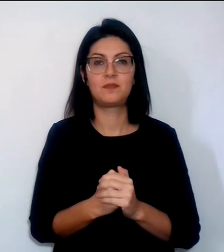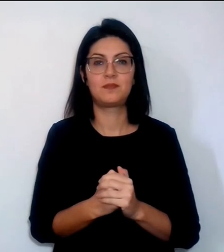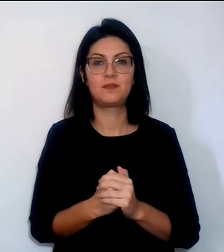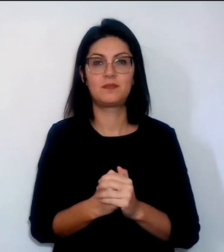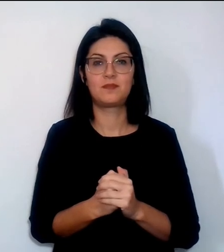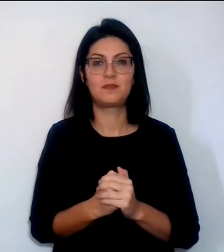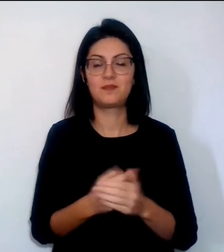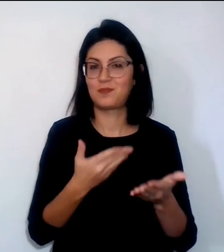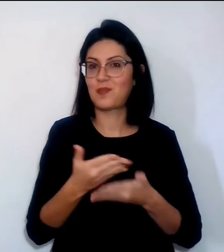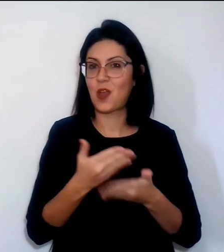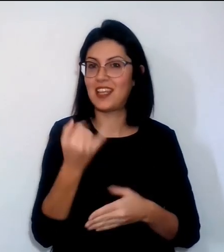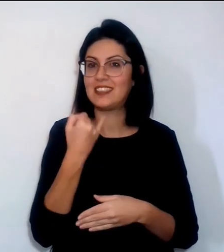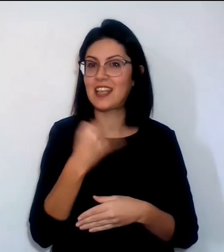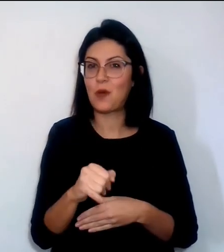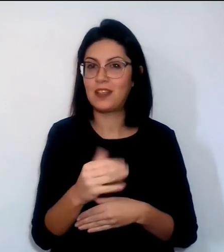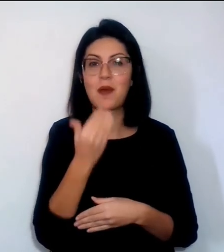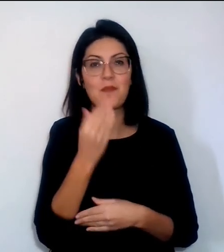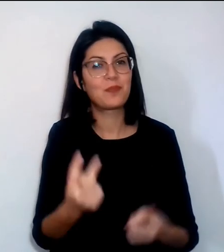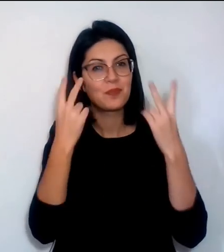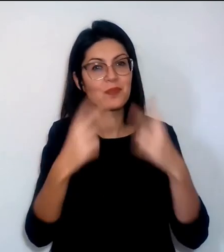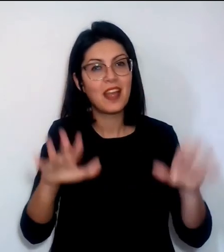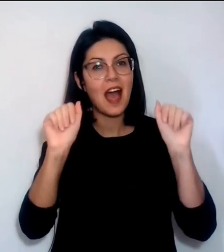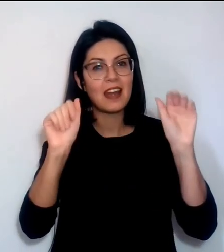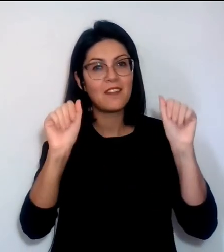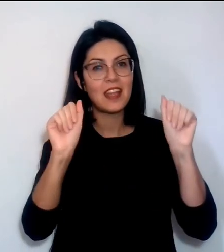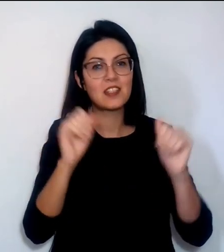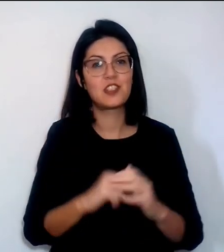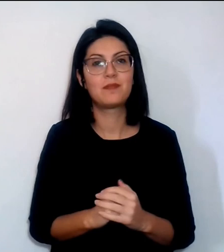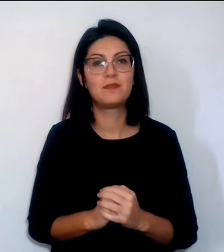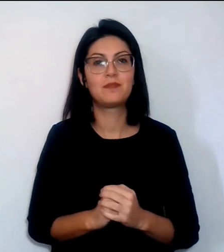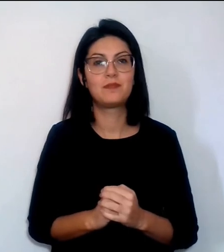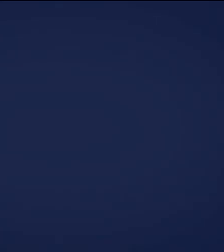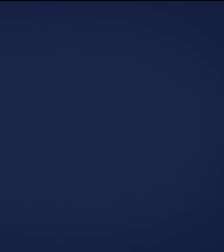Anche per questa sera è tutto, grazie per averci seguiti. Arrivederci. Arrivederci. Grazie.